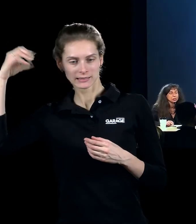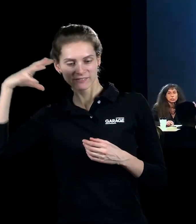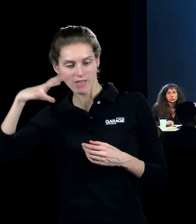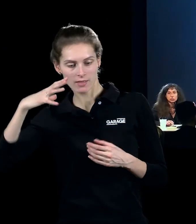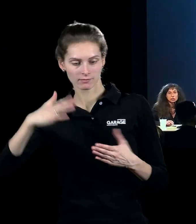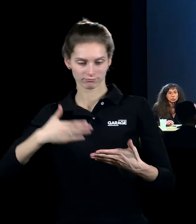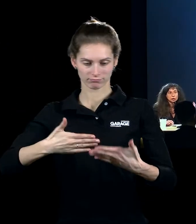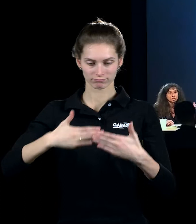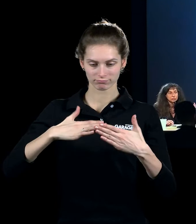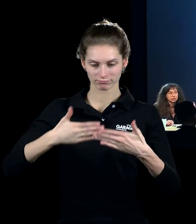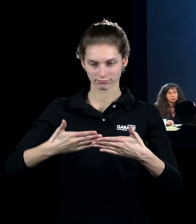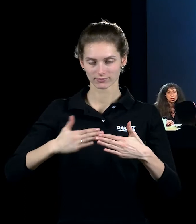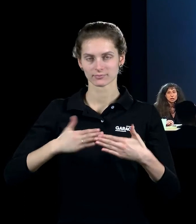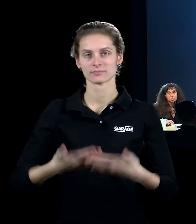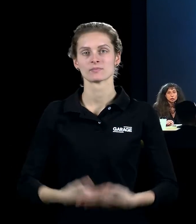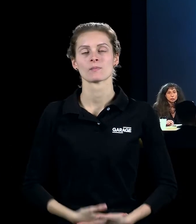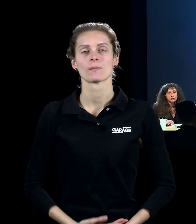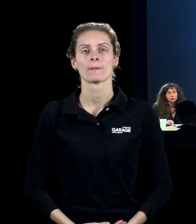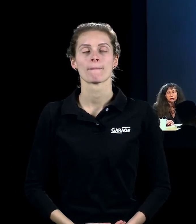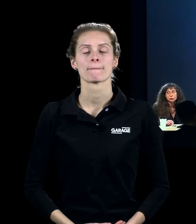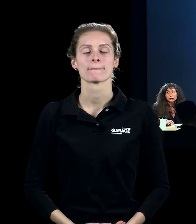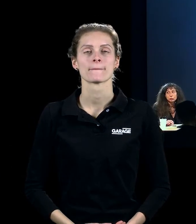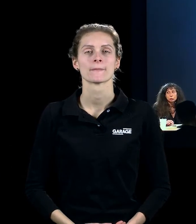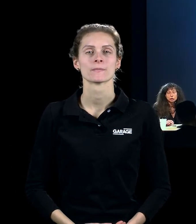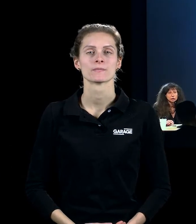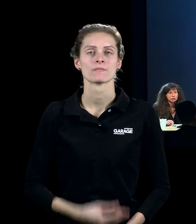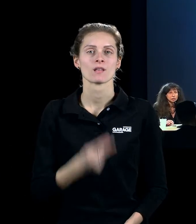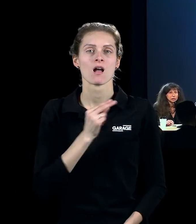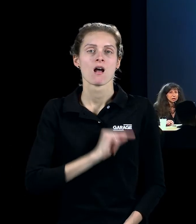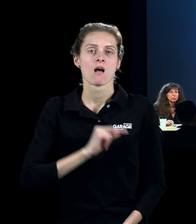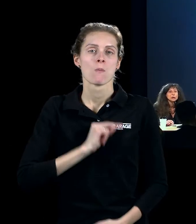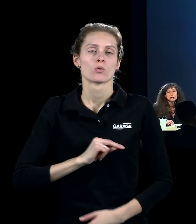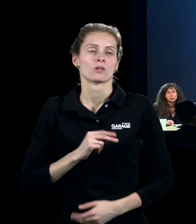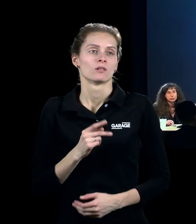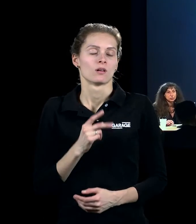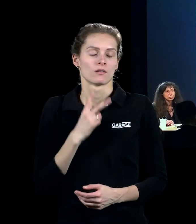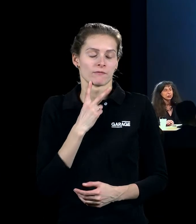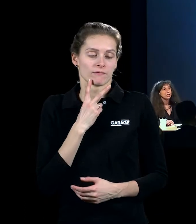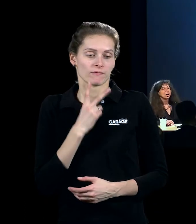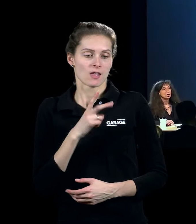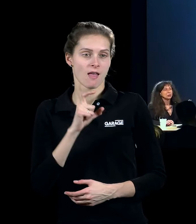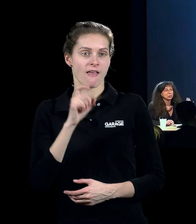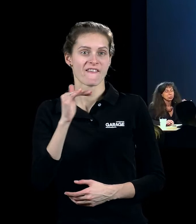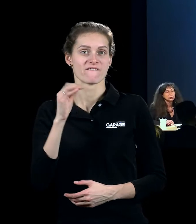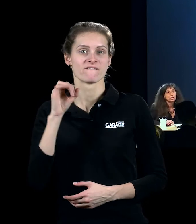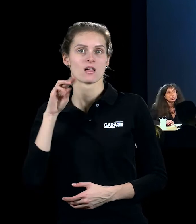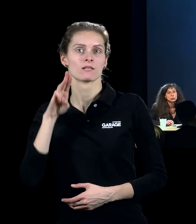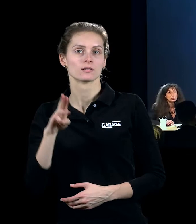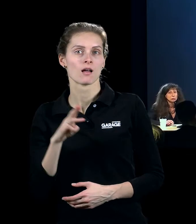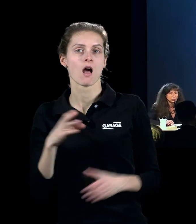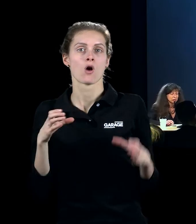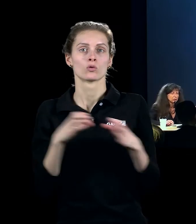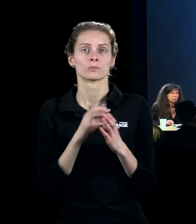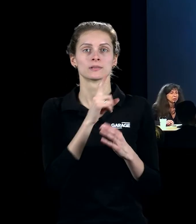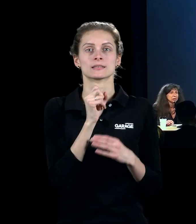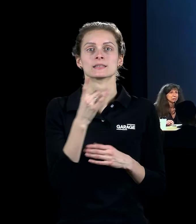то, как, вот эта работа со светом, работа с поверхностью и работа с некими оптическими эффектами. Группа Зира была,